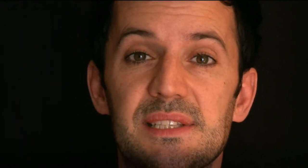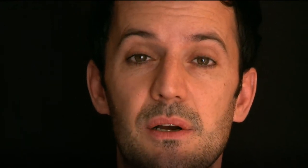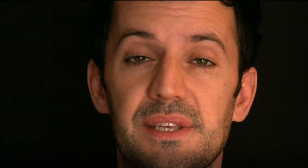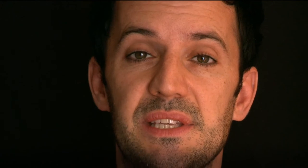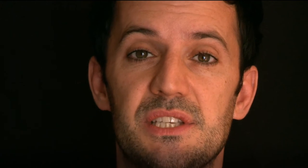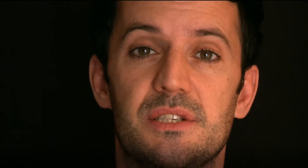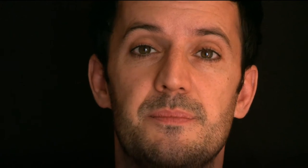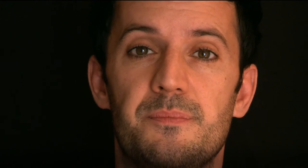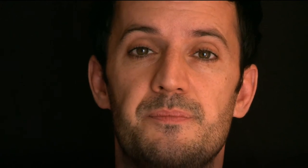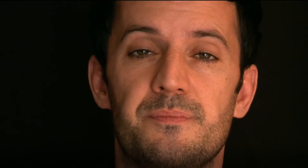cigognes y nichent.